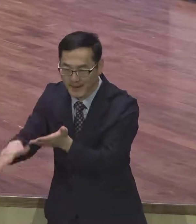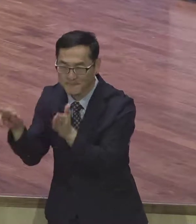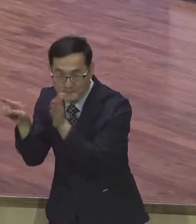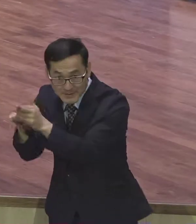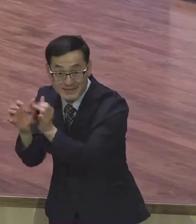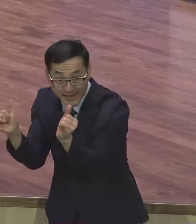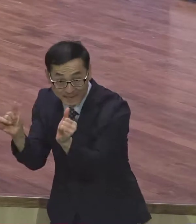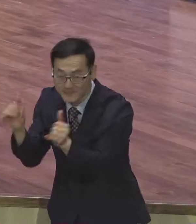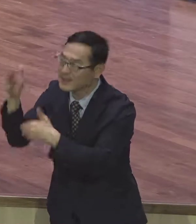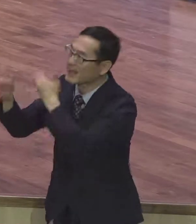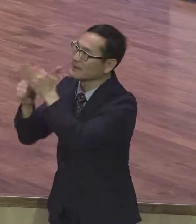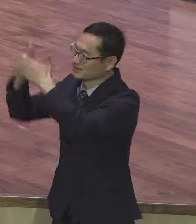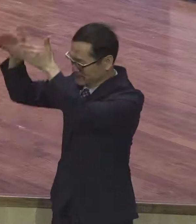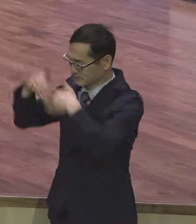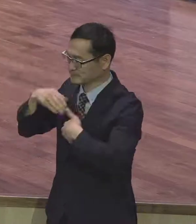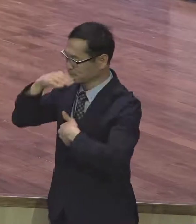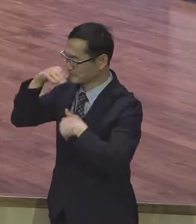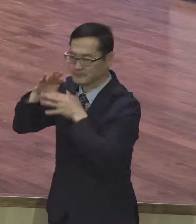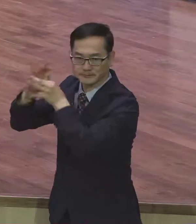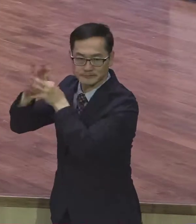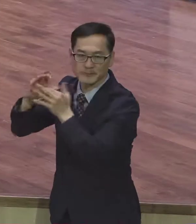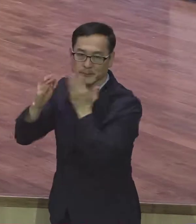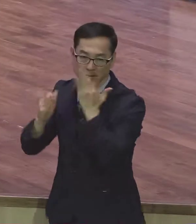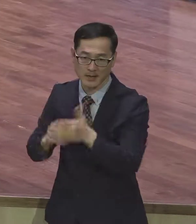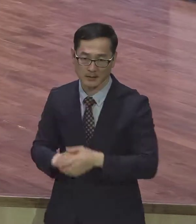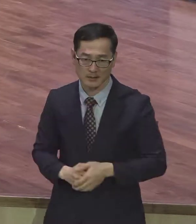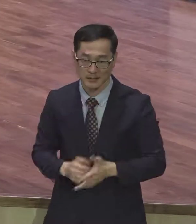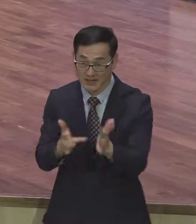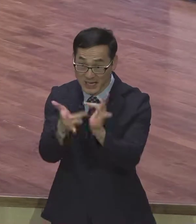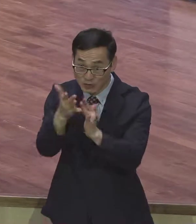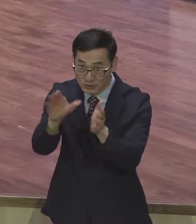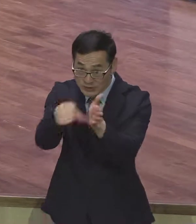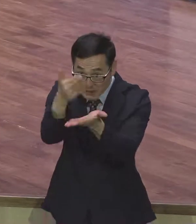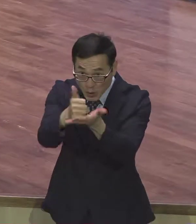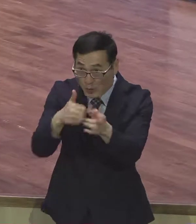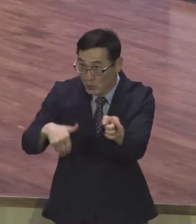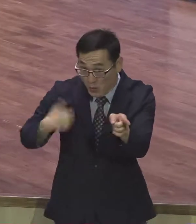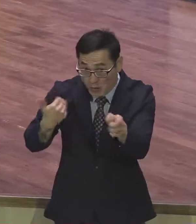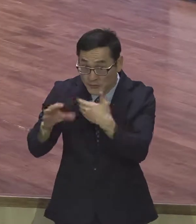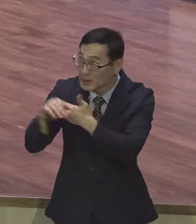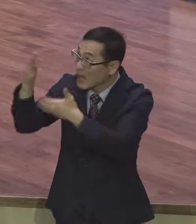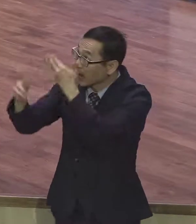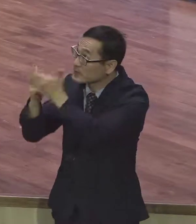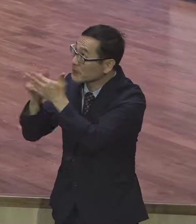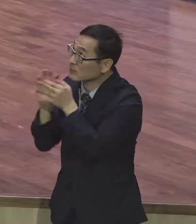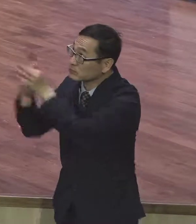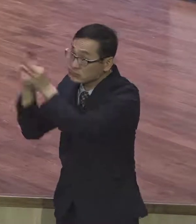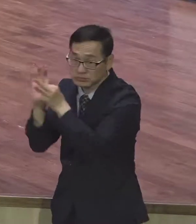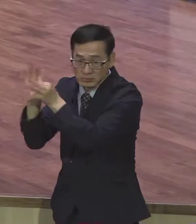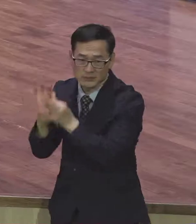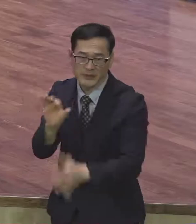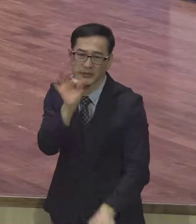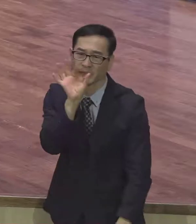관계가 되어진다고요. 예수가 그리스도라는 사실을 모르는 사람이 무슨 하나님과의 관계가 됩니까? 하나님과의 관계가 안 되니까